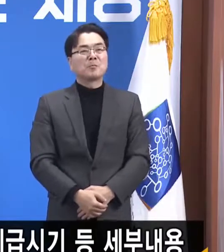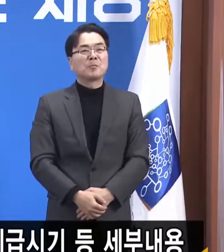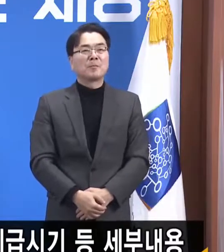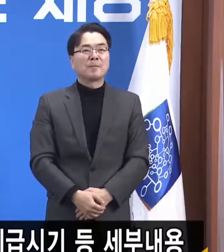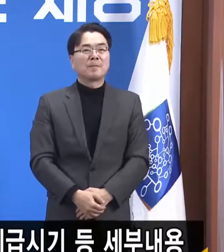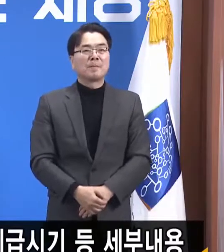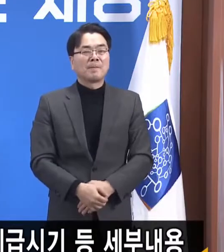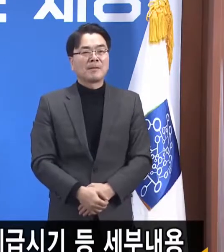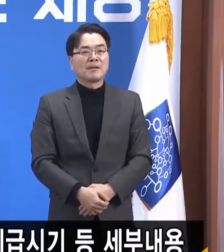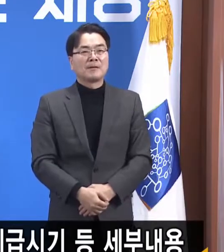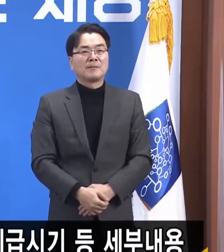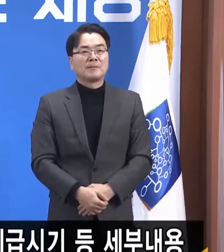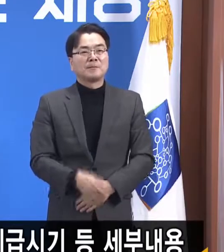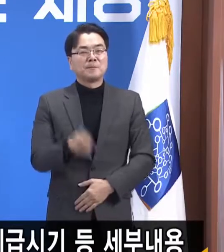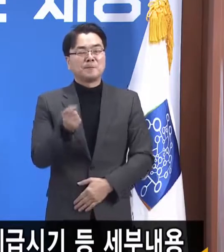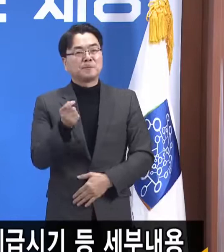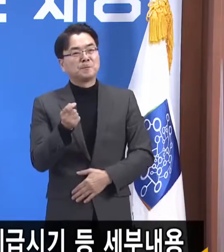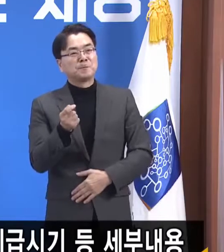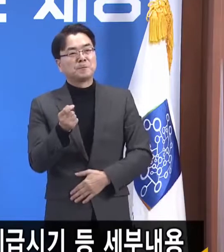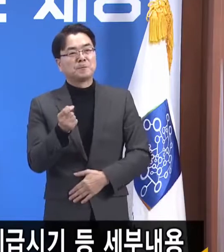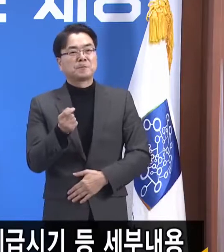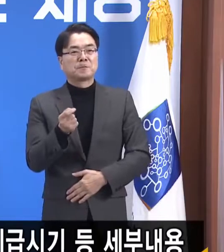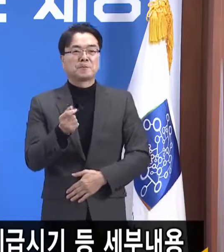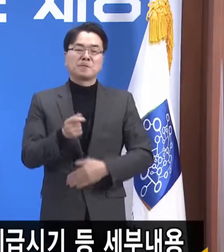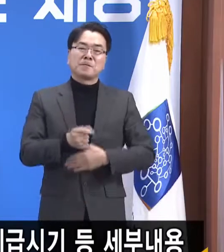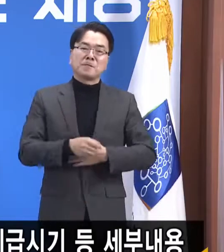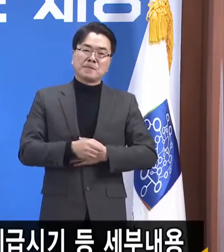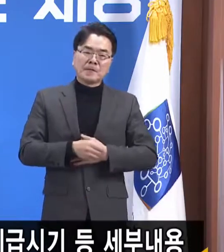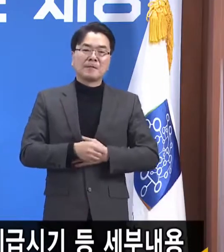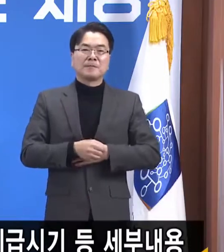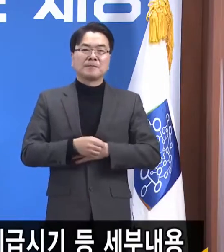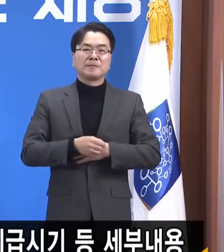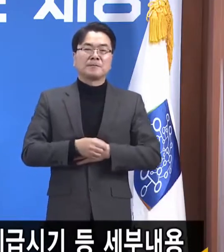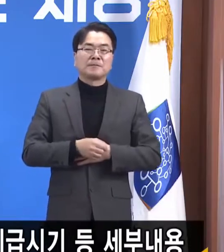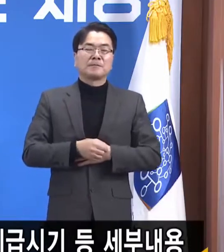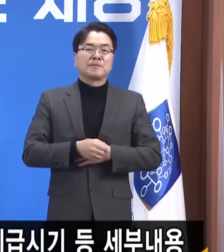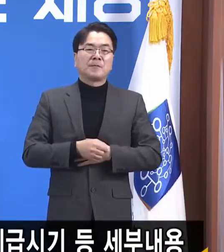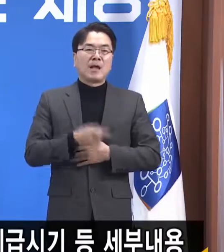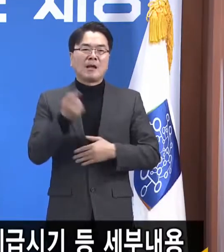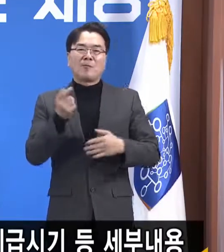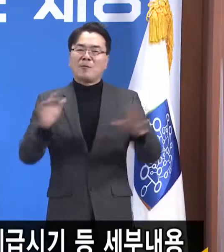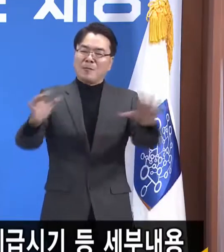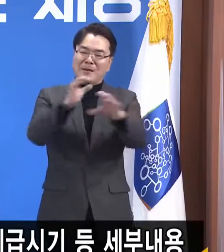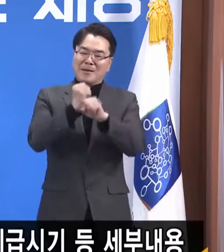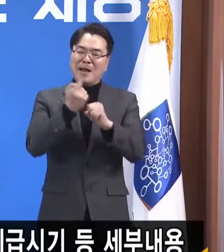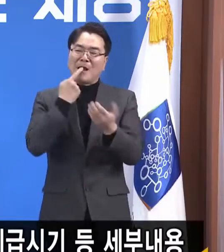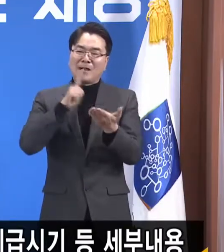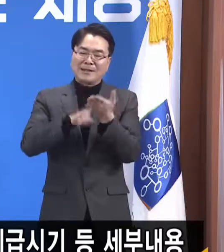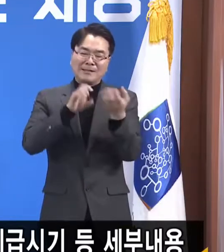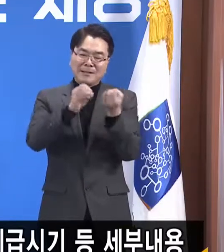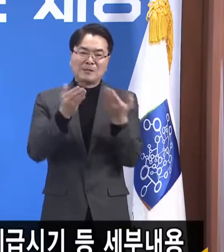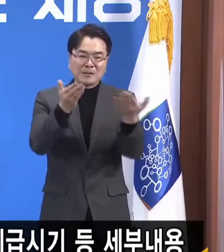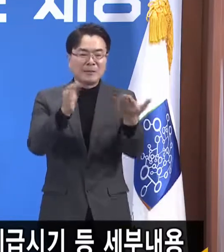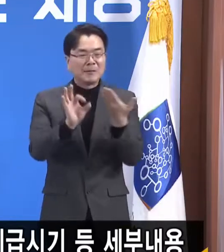약간 벗어나는 질문이긴 하지만 간단히 말씀드리도록 하겠습니다.